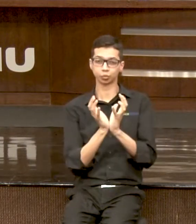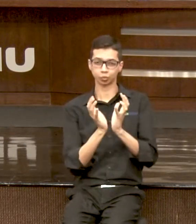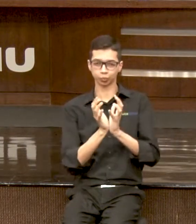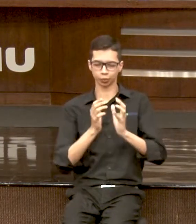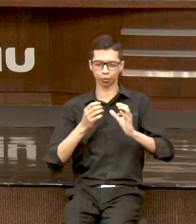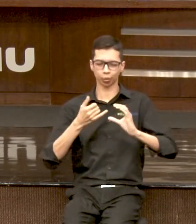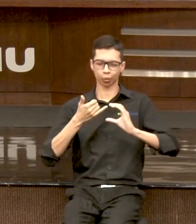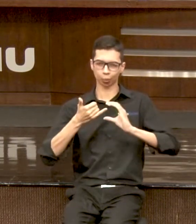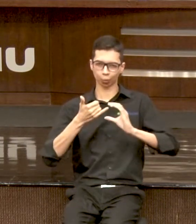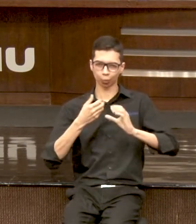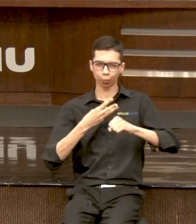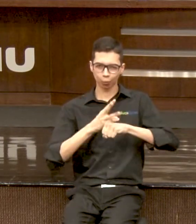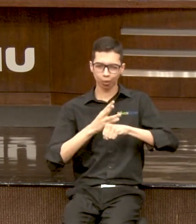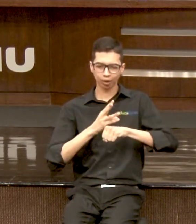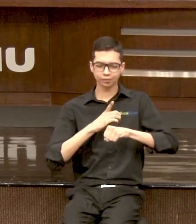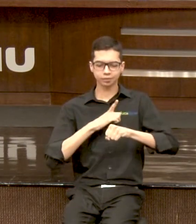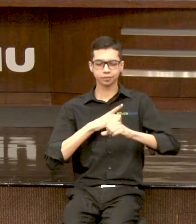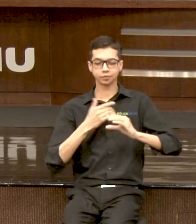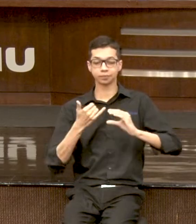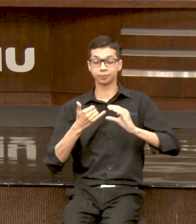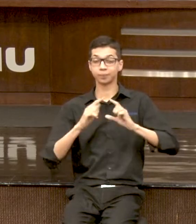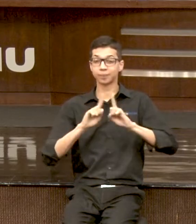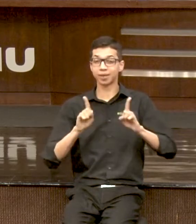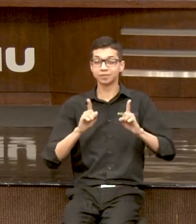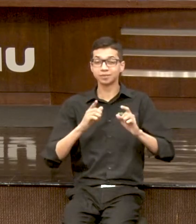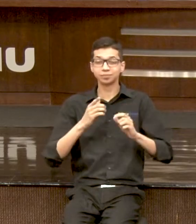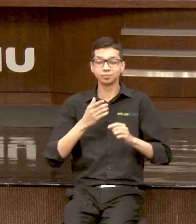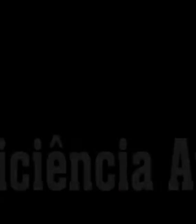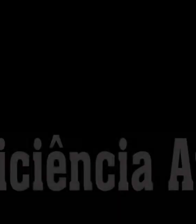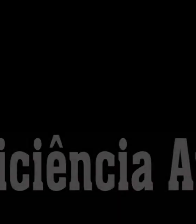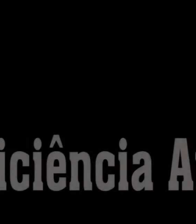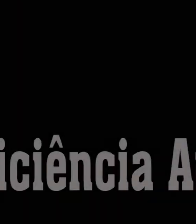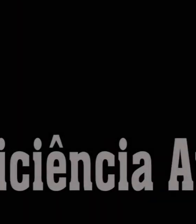informação do colega sem ter a intenção.